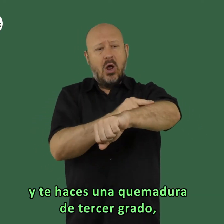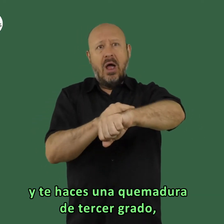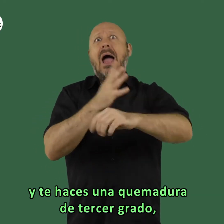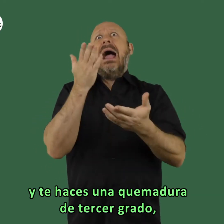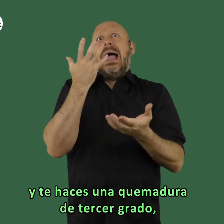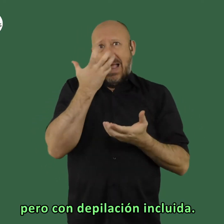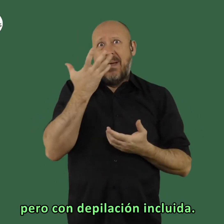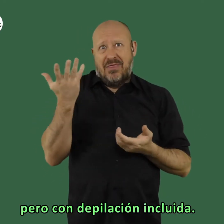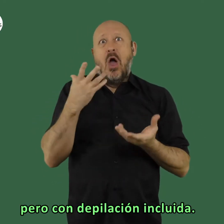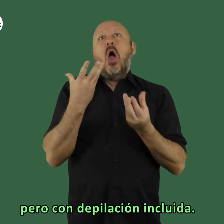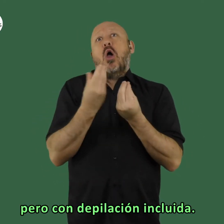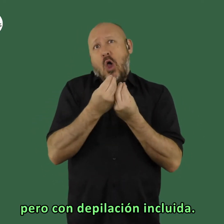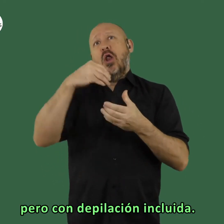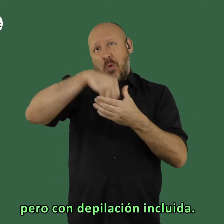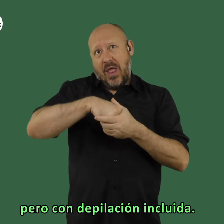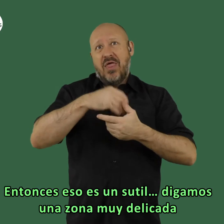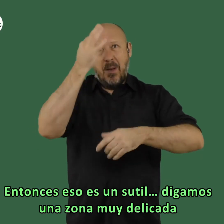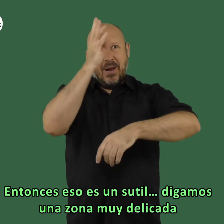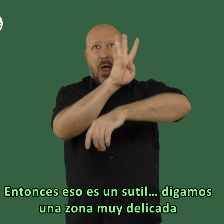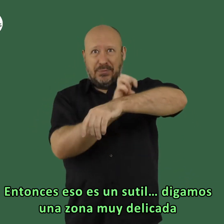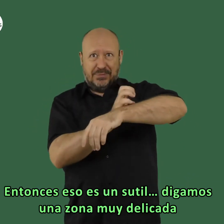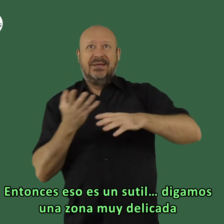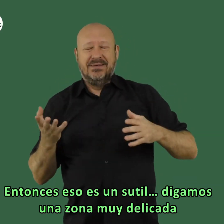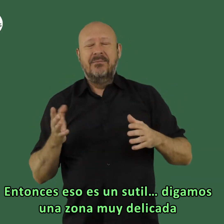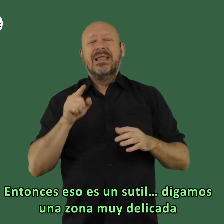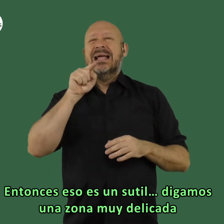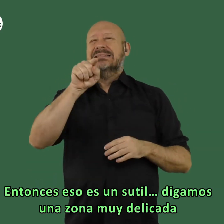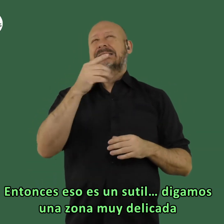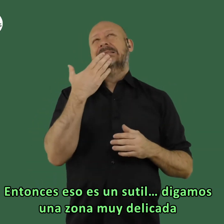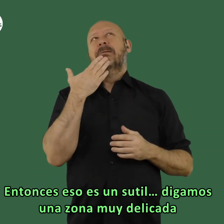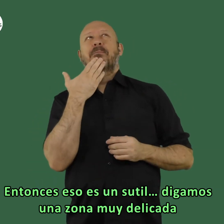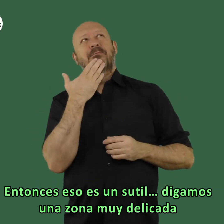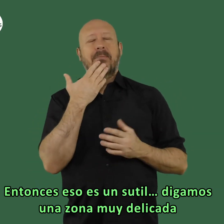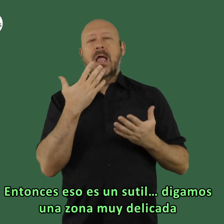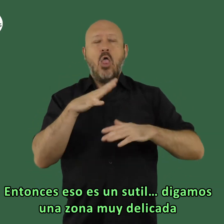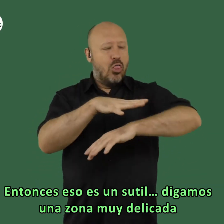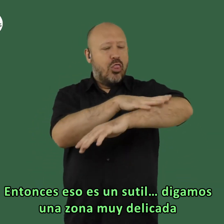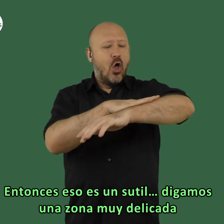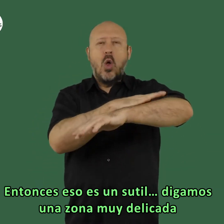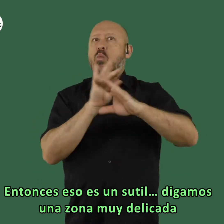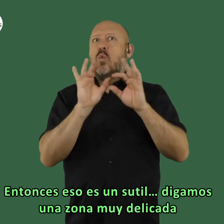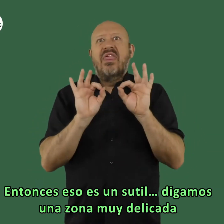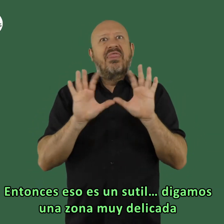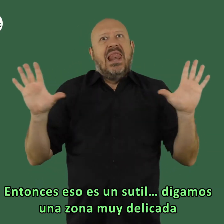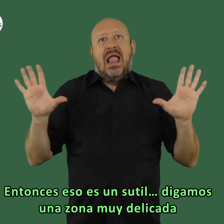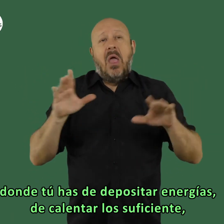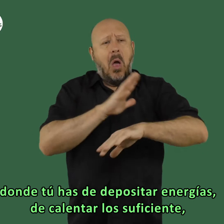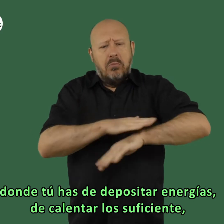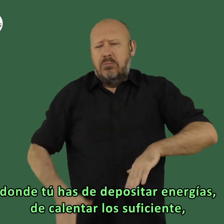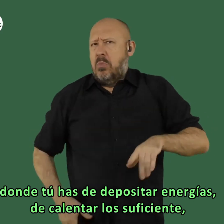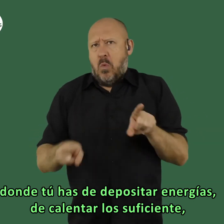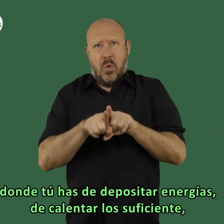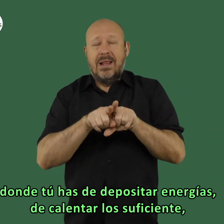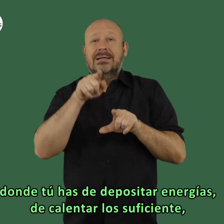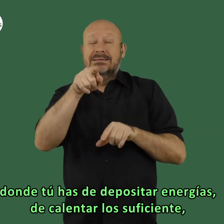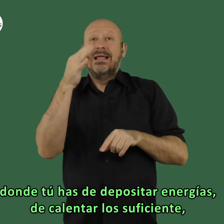una quemadura de tercer grado pero con depilación incluida entonces eso es un sutil digamos una zona muy delicada